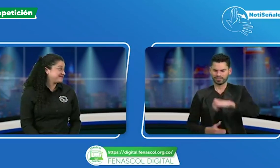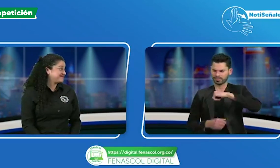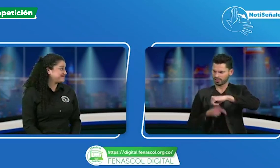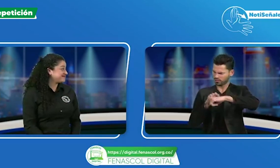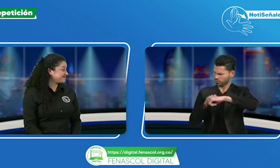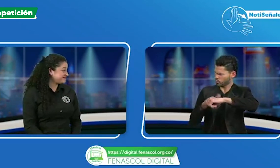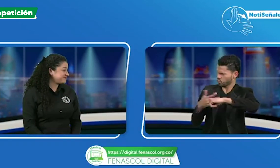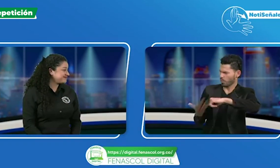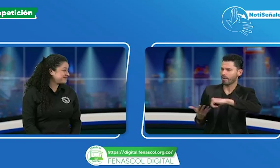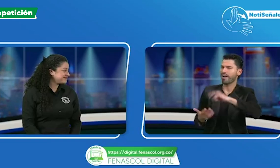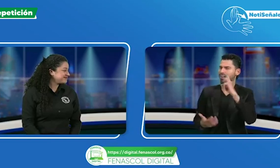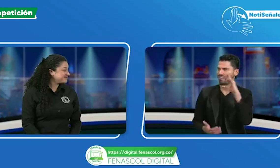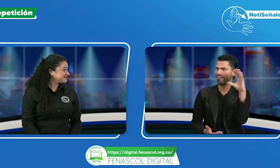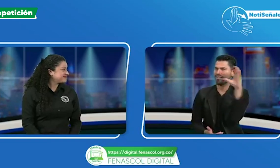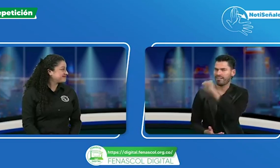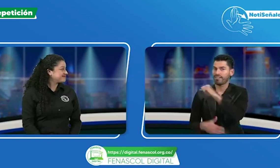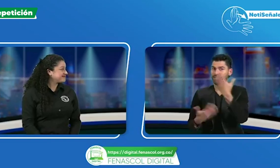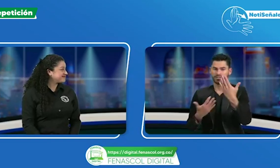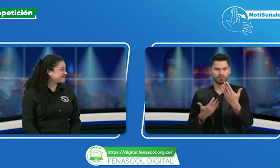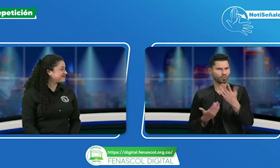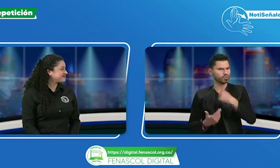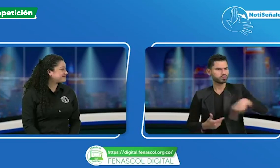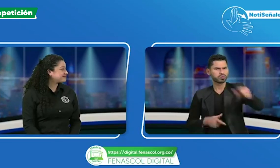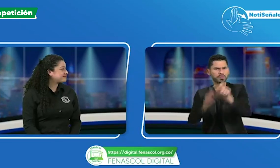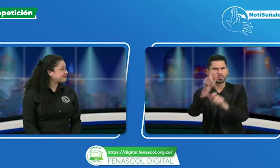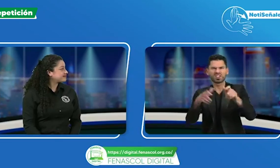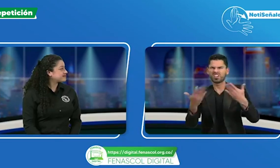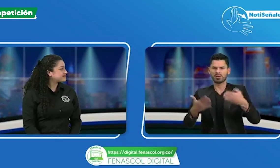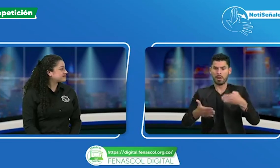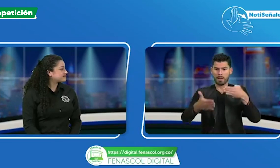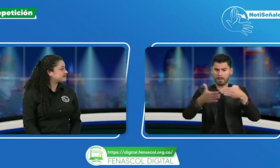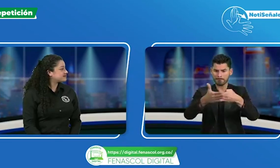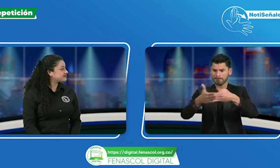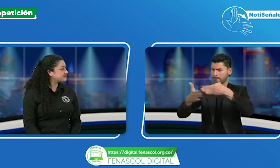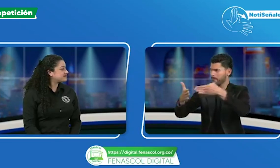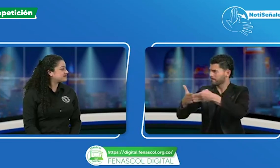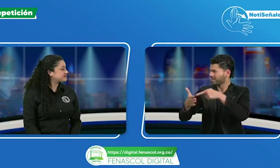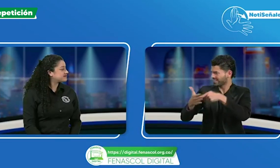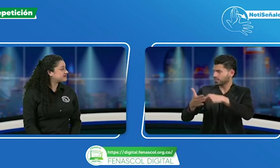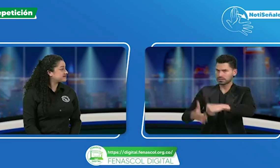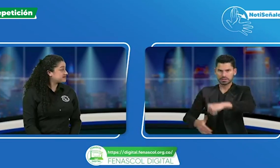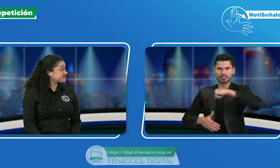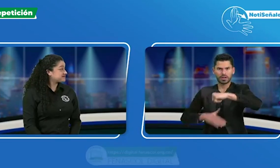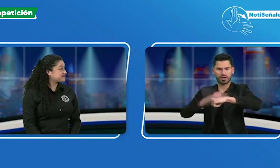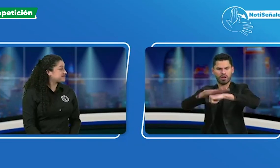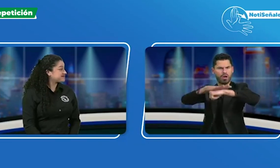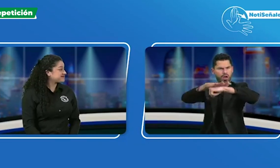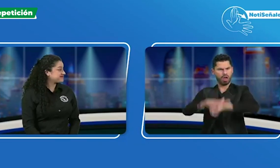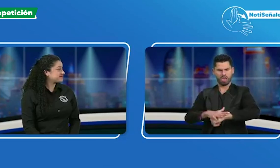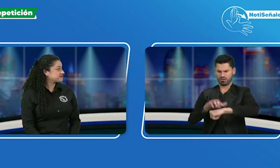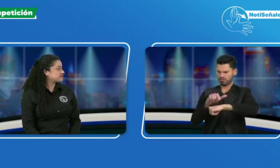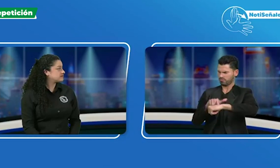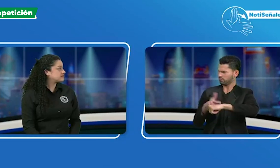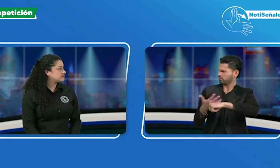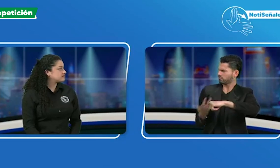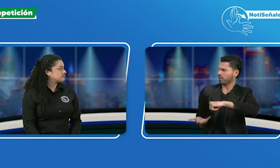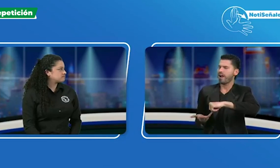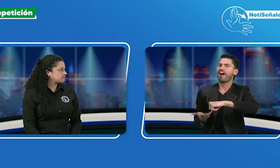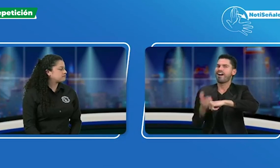Así es. Seguimos con nuestra campaña Sin accesibilidad no hay